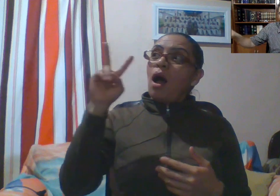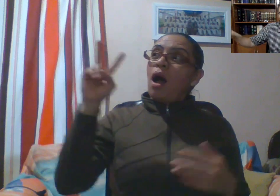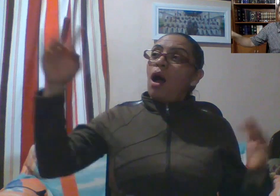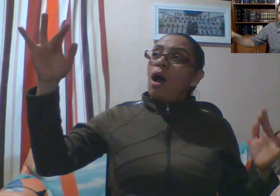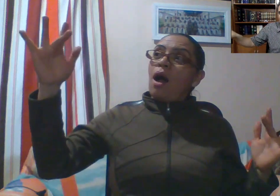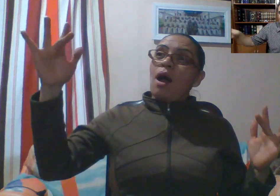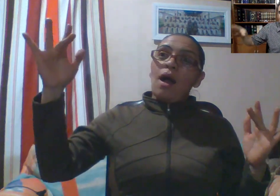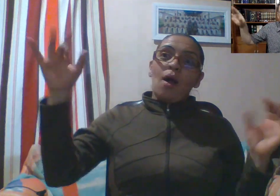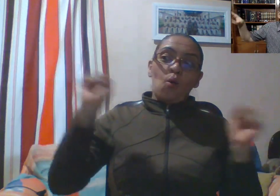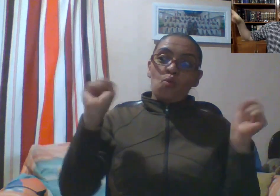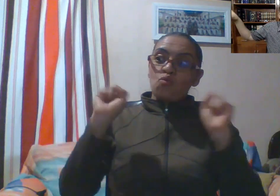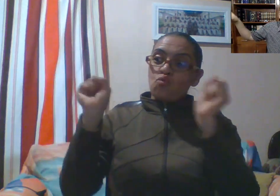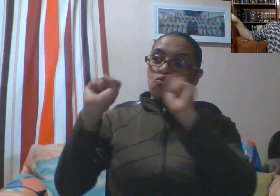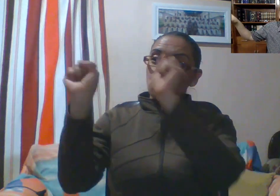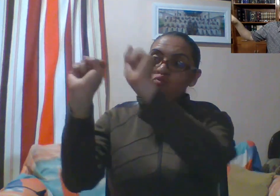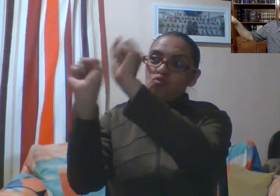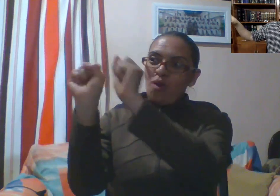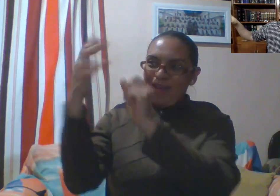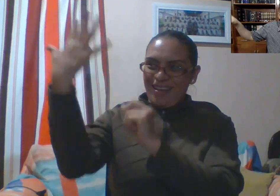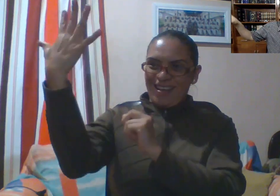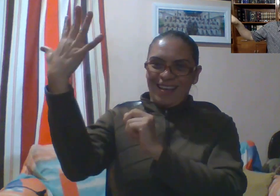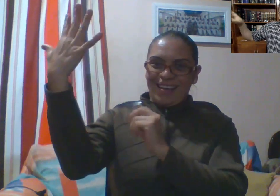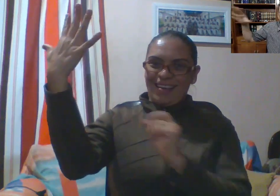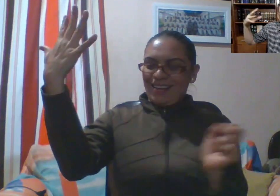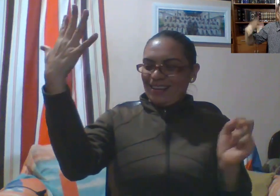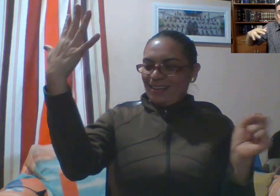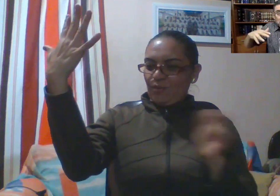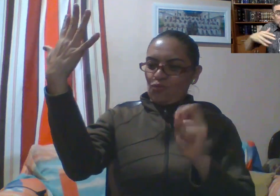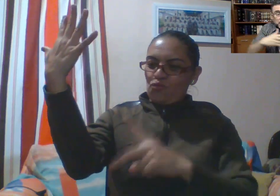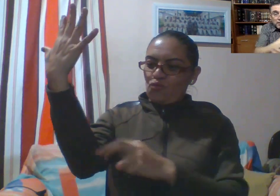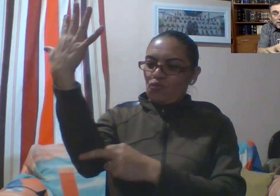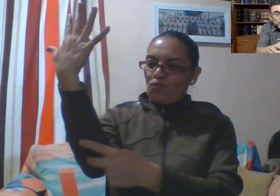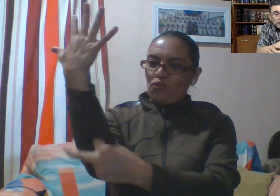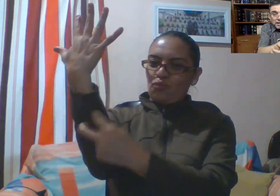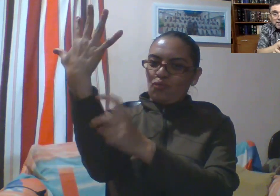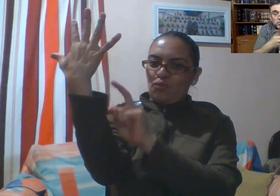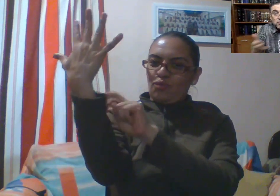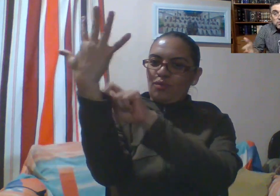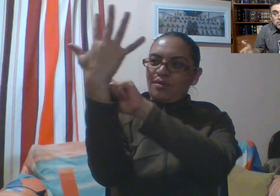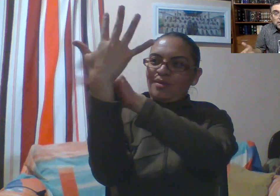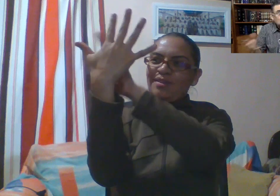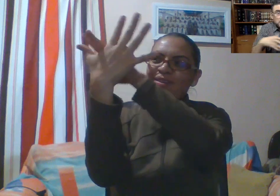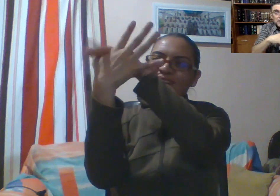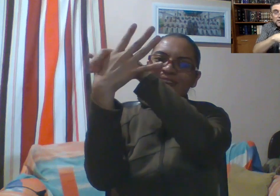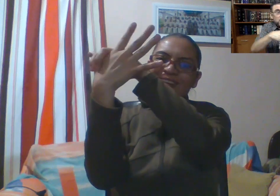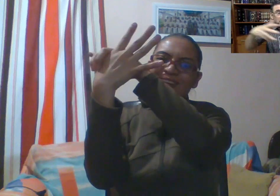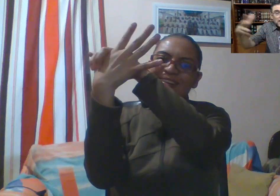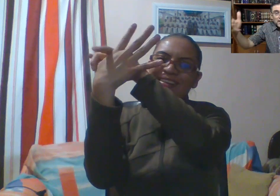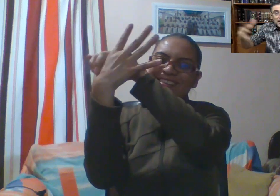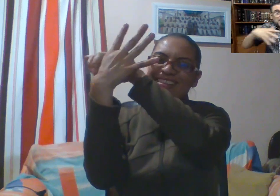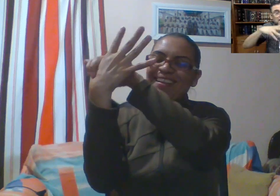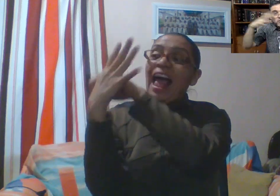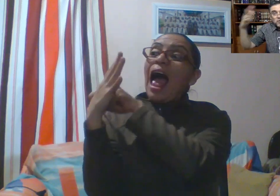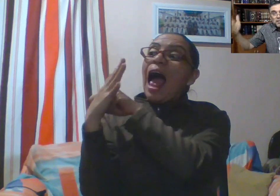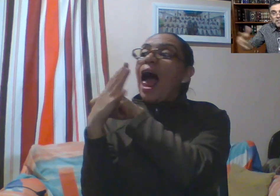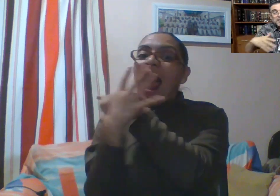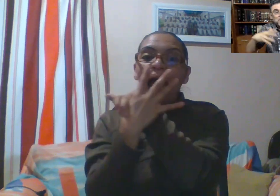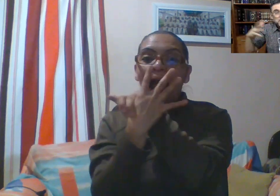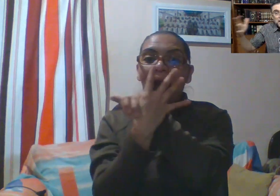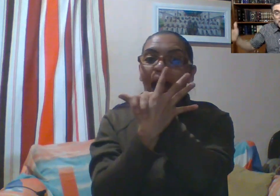se subió a un árbol psicómodo y desde ahí esperaba que pasara Jesús. Era una especie de desfile, la gente, ¿no? Venían con